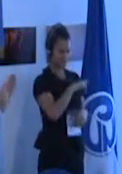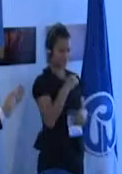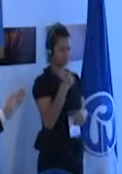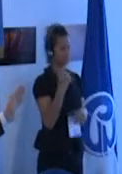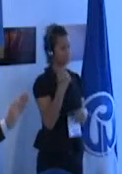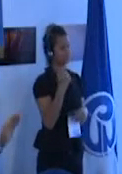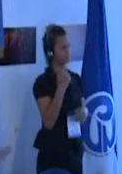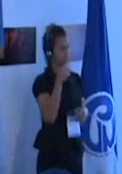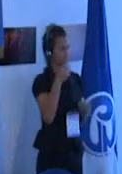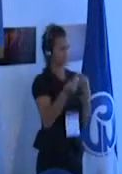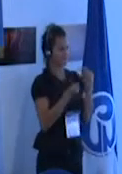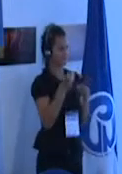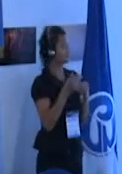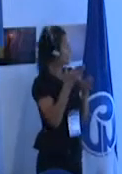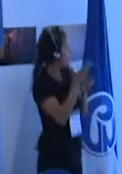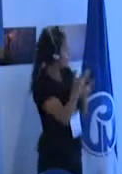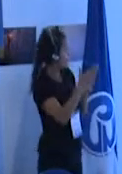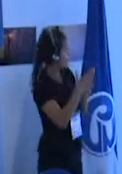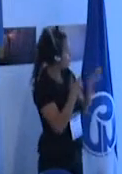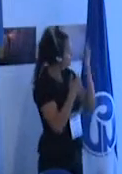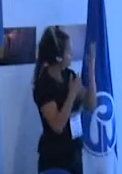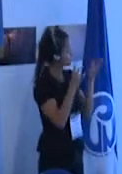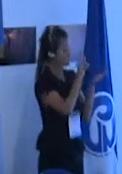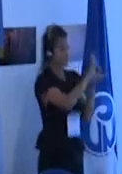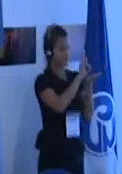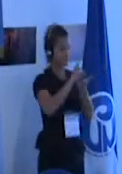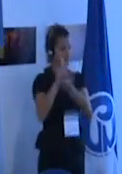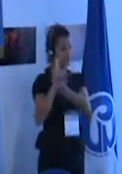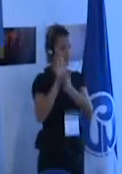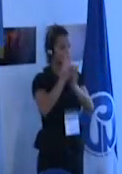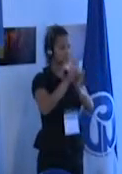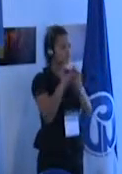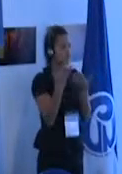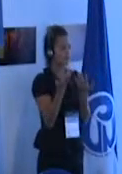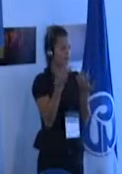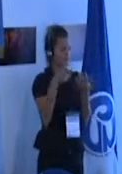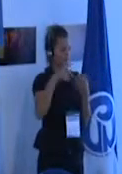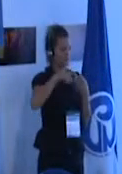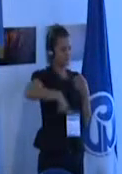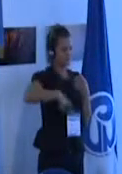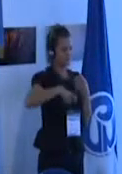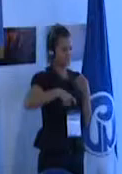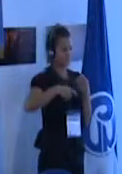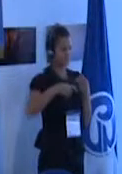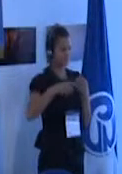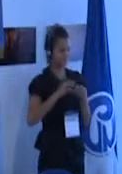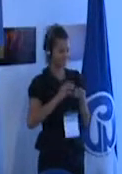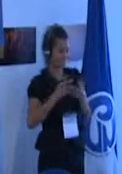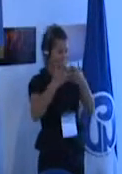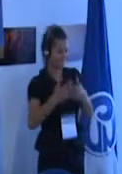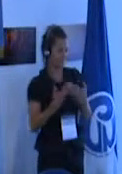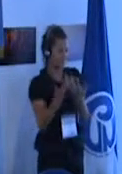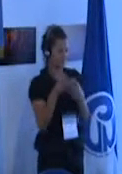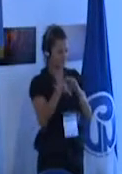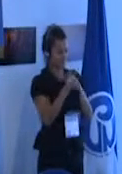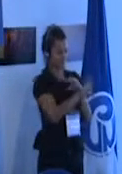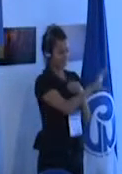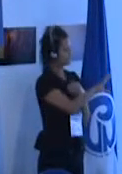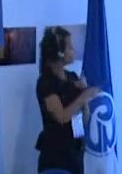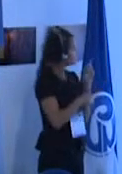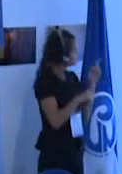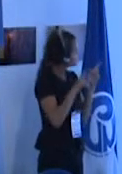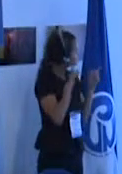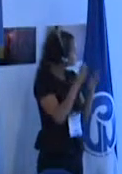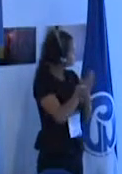separar estos tres modelos de escolarización la separación con